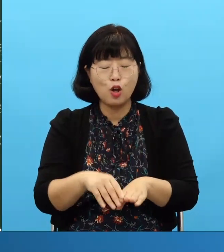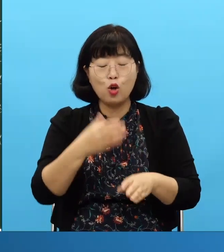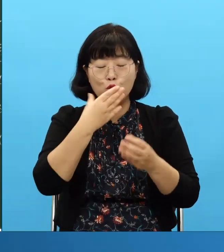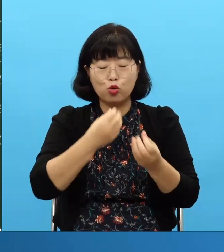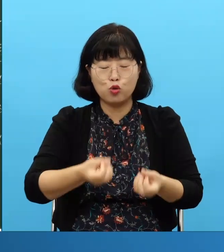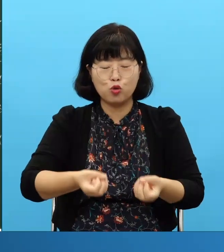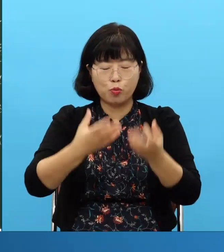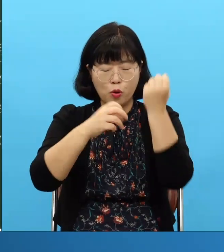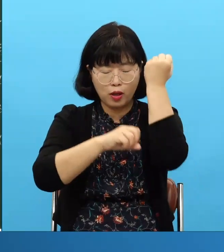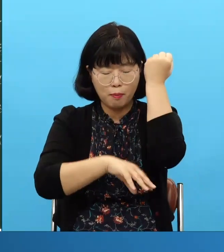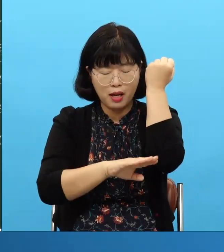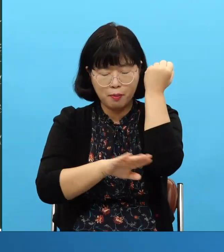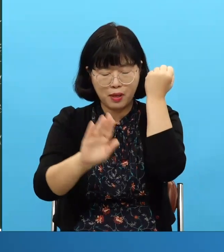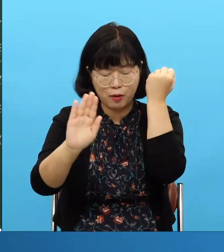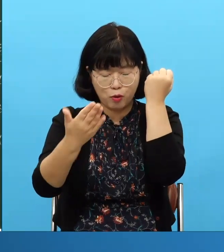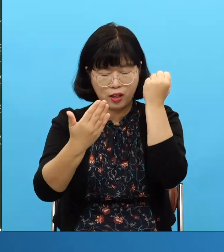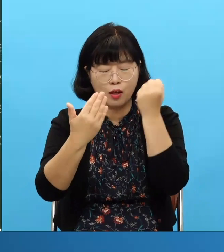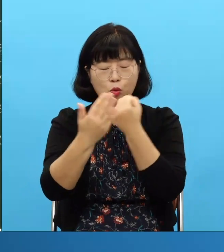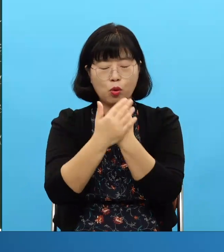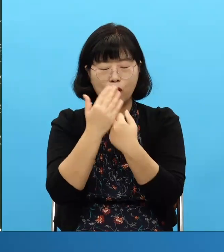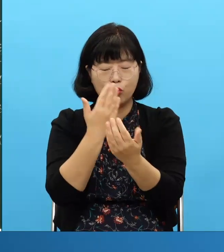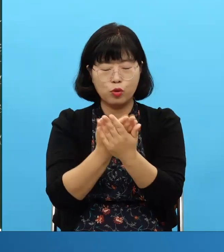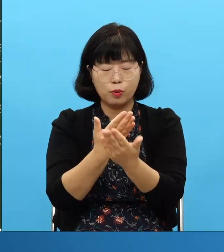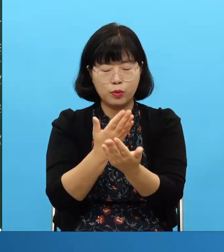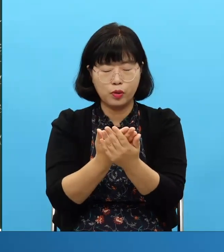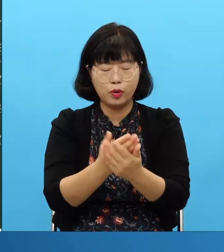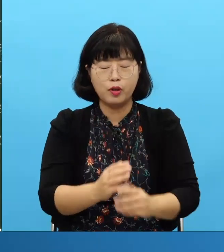El día de hoy y mañana sea una plataforma Para la época del fin de semana de tres días